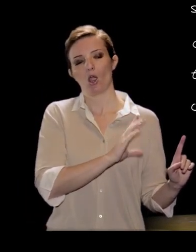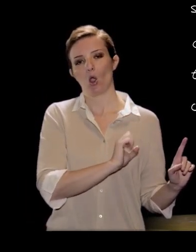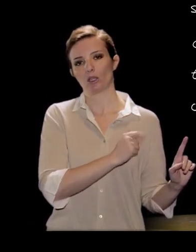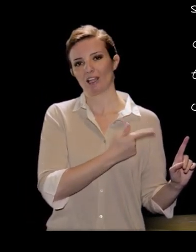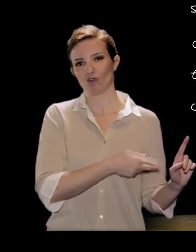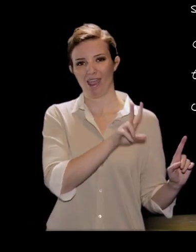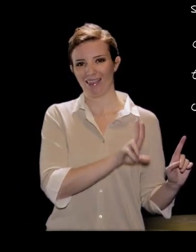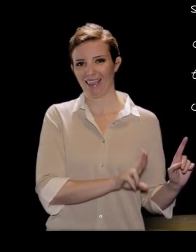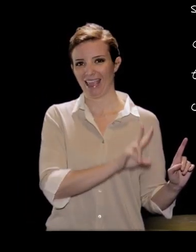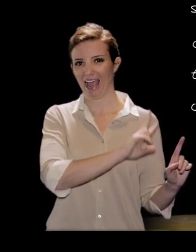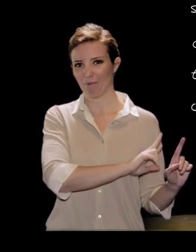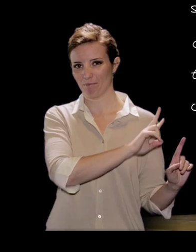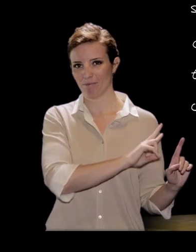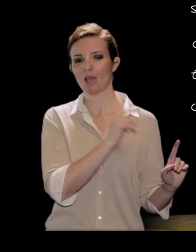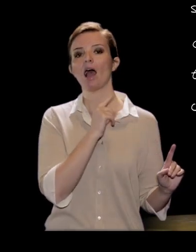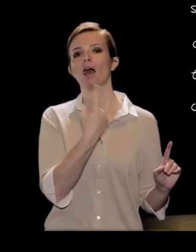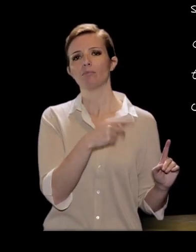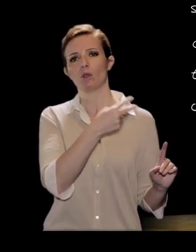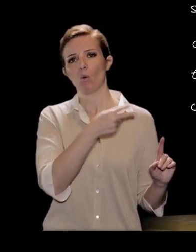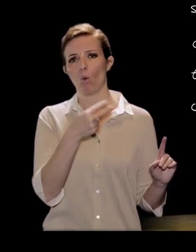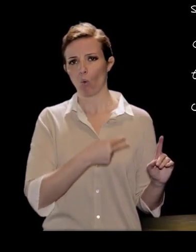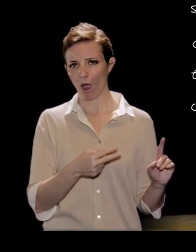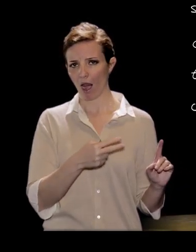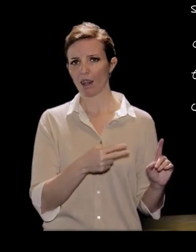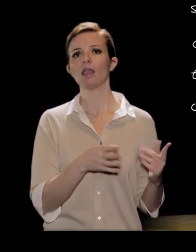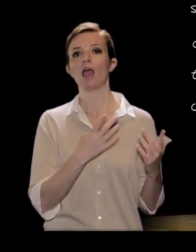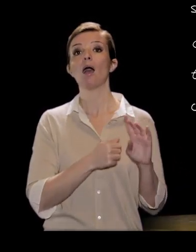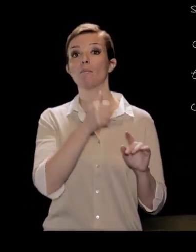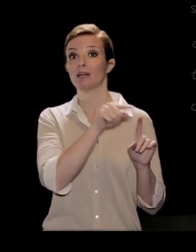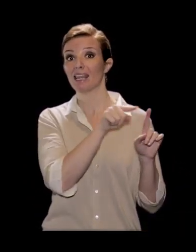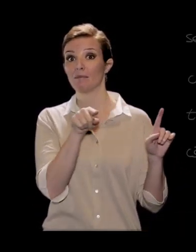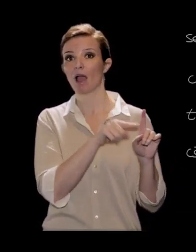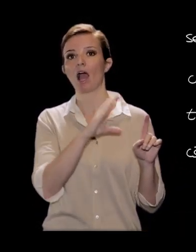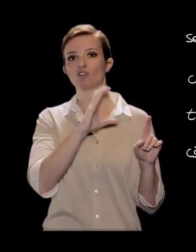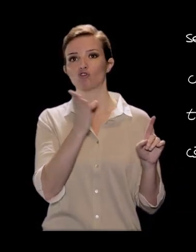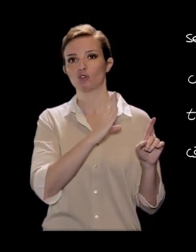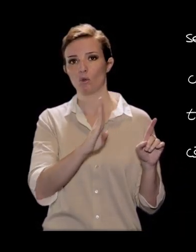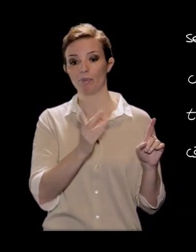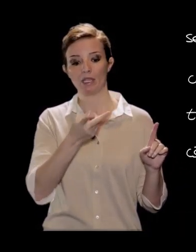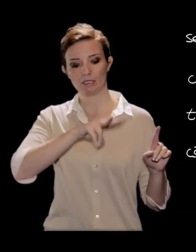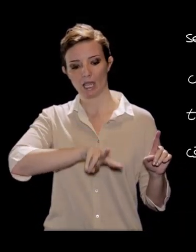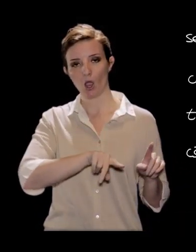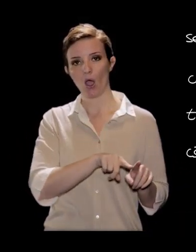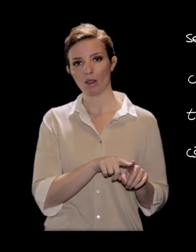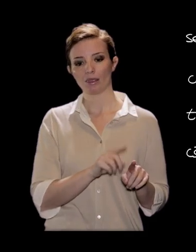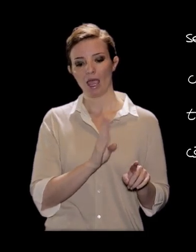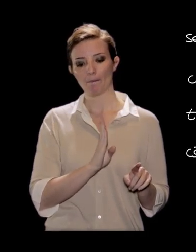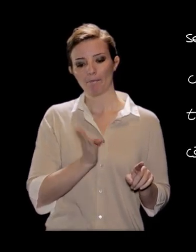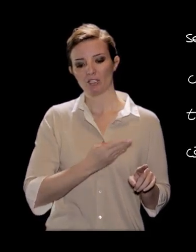saranno pari rispettivamente, la prima C su B, la seconda B su C, e quindi